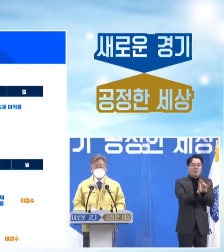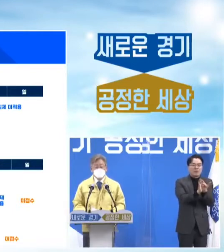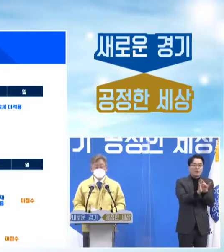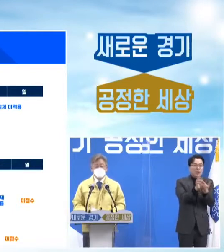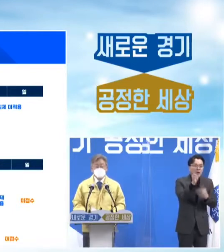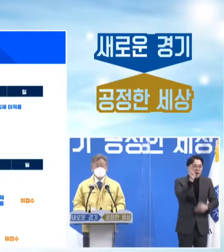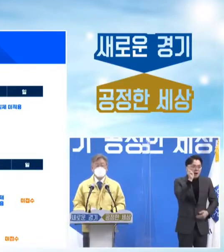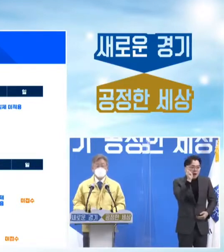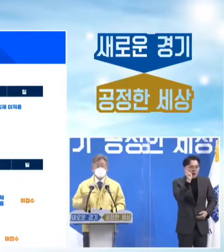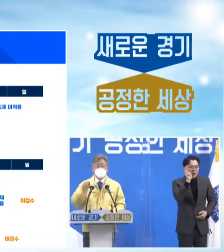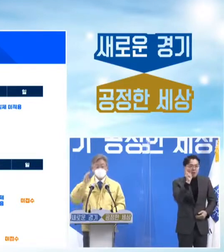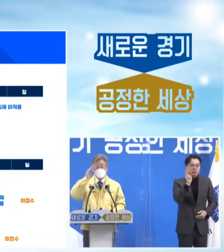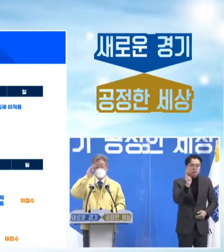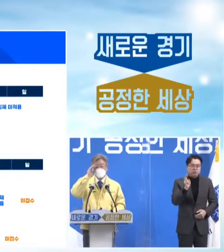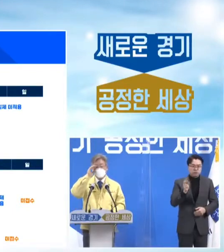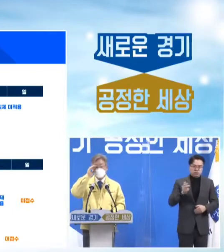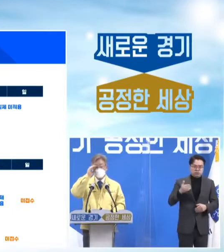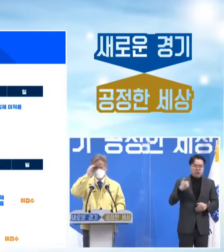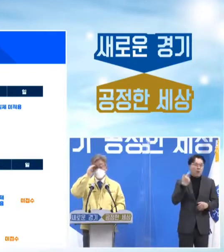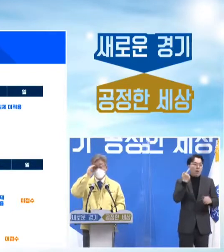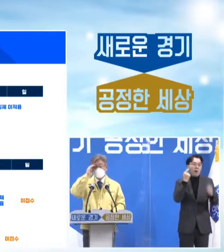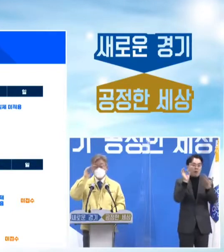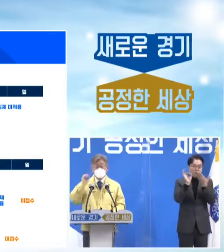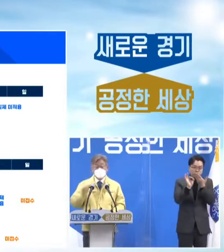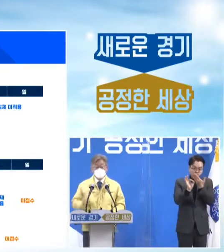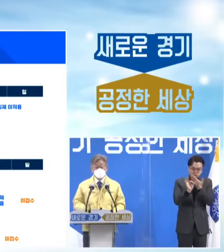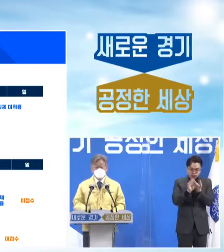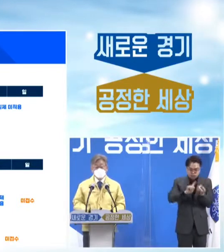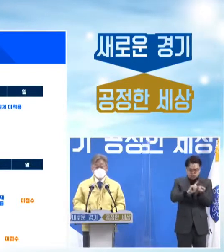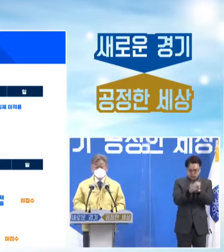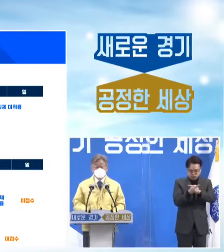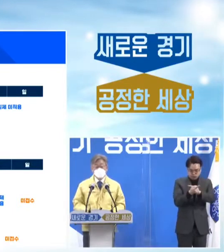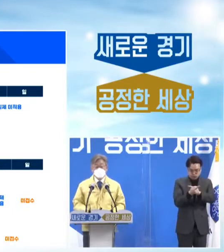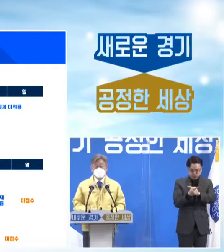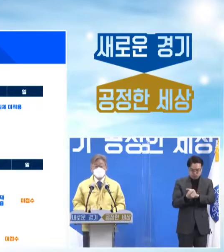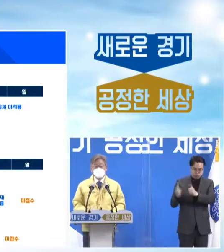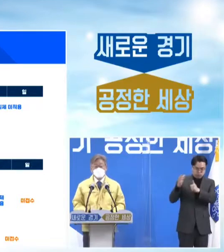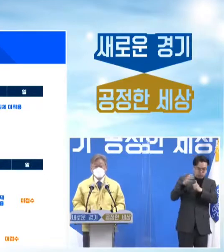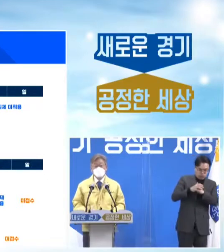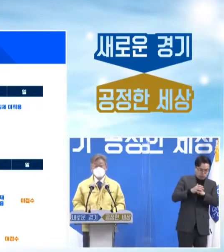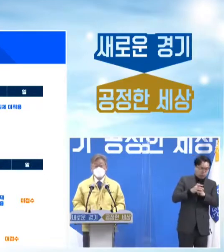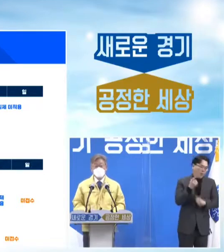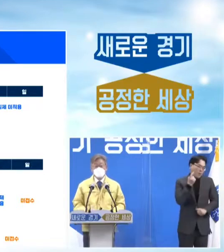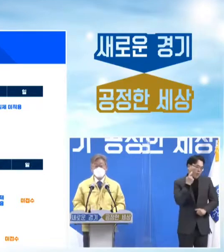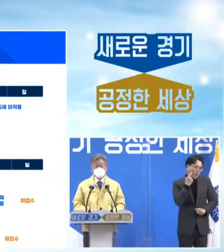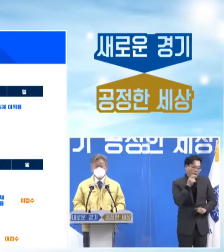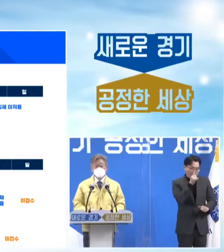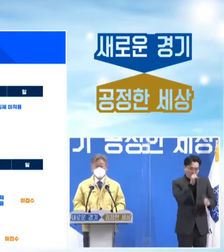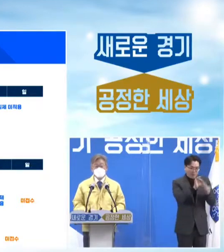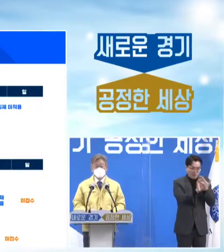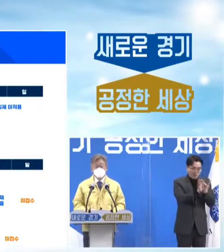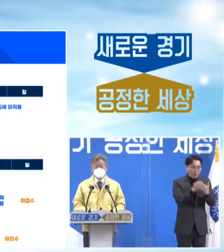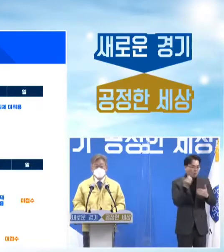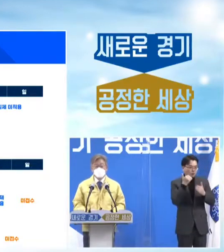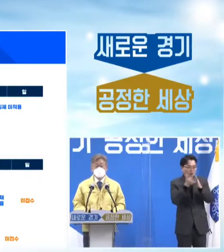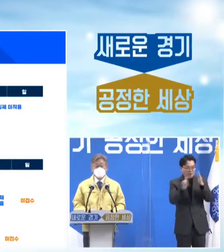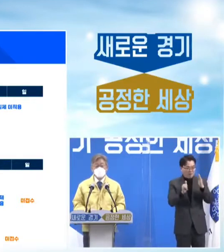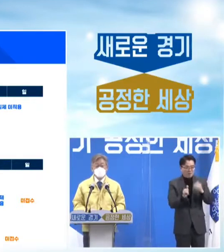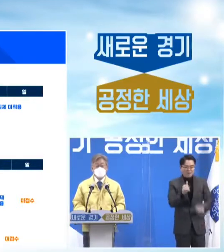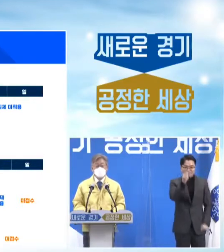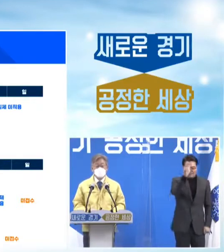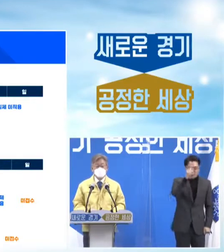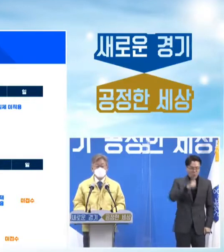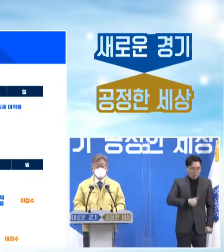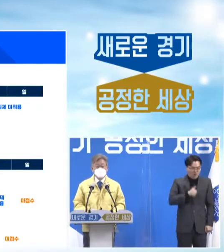그냥 넘어가겠지만 혹시 대리 수령 받아서 못 받게 된 가족들이 경찰서에 고발을